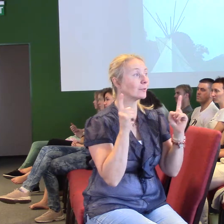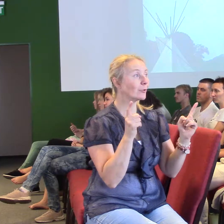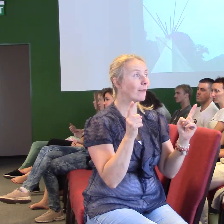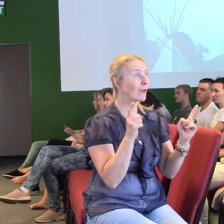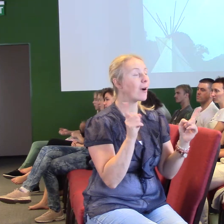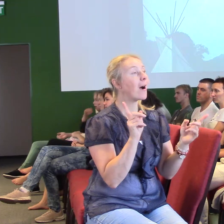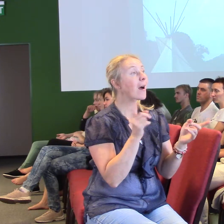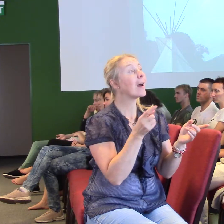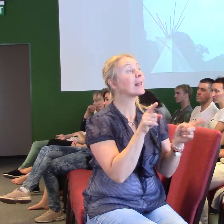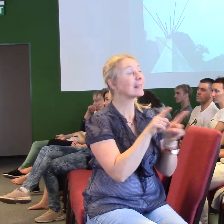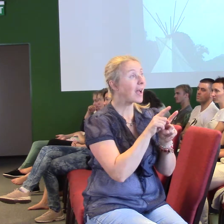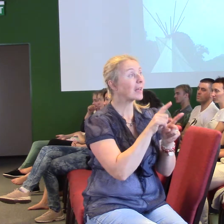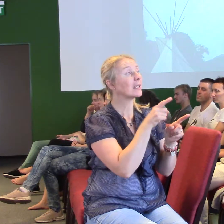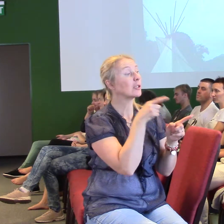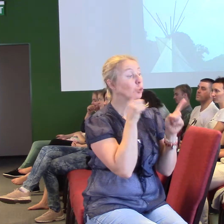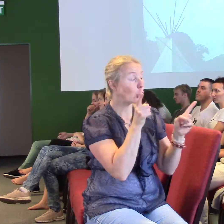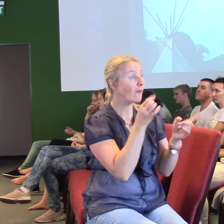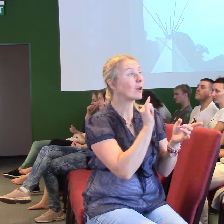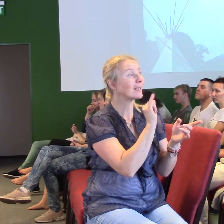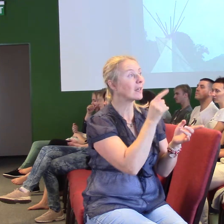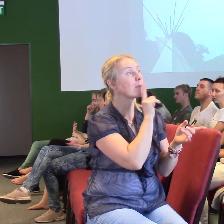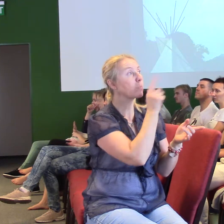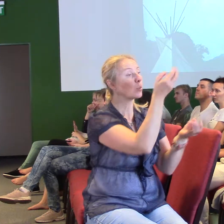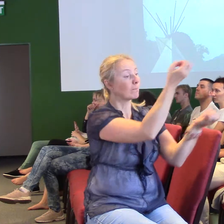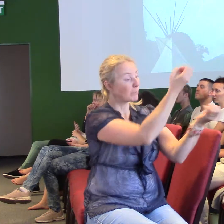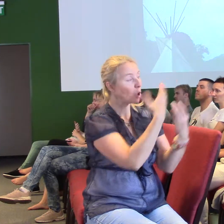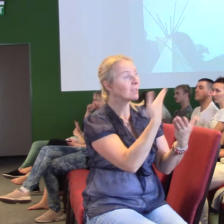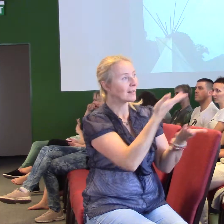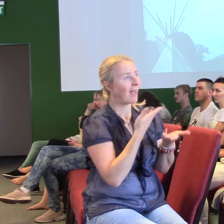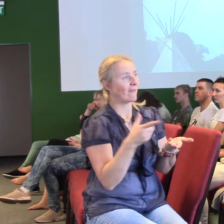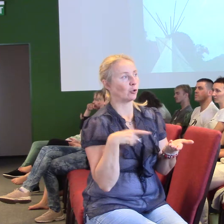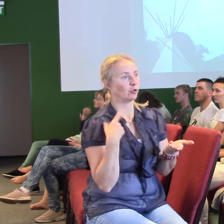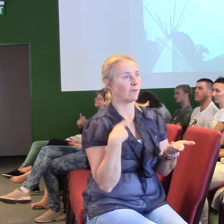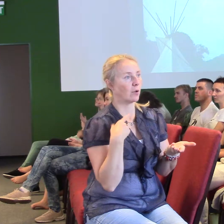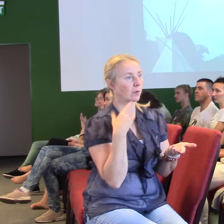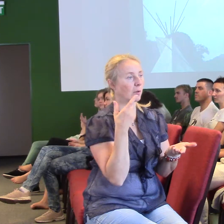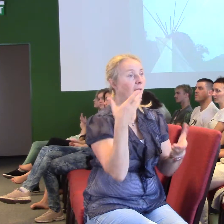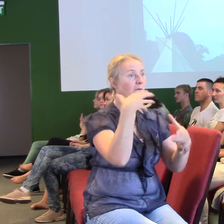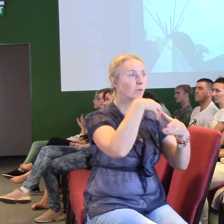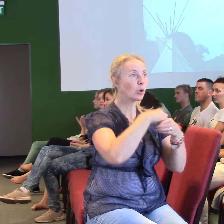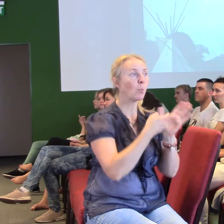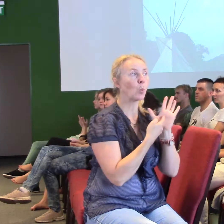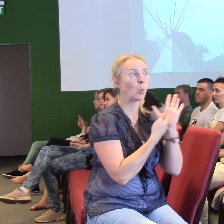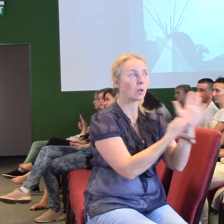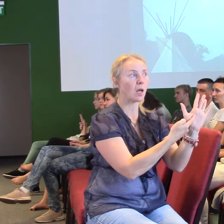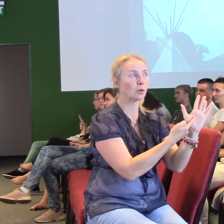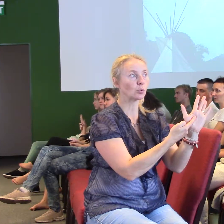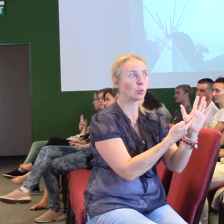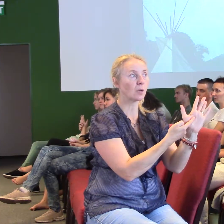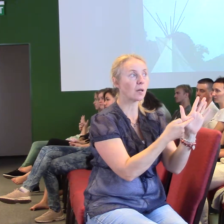přinesou život. A víte, v čem to je? Je to v tom, že oni ukazujou, ta slova z Bible, když si